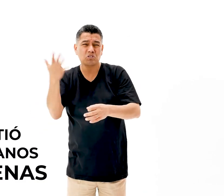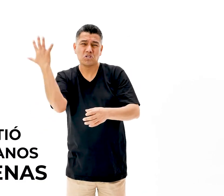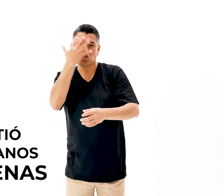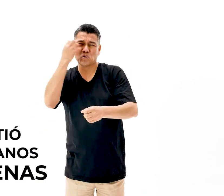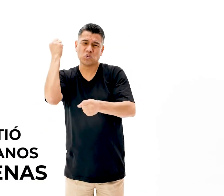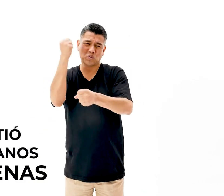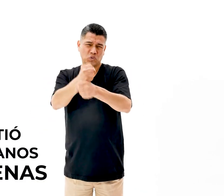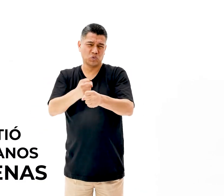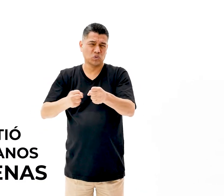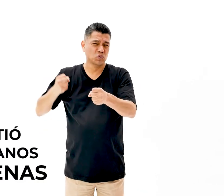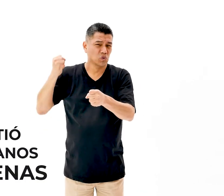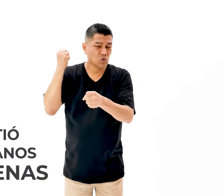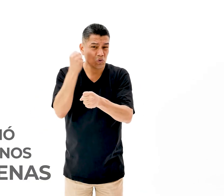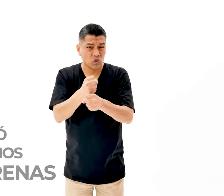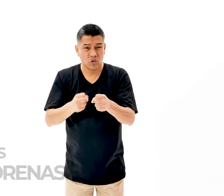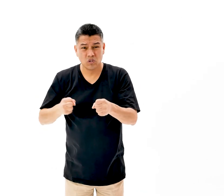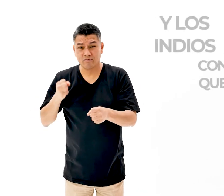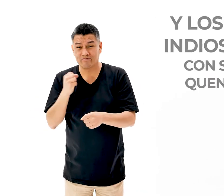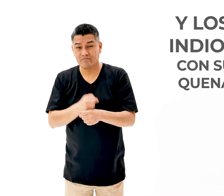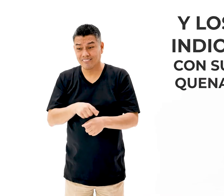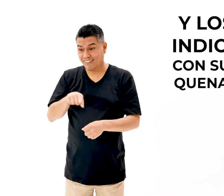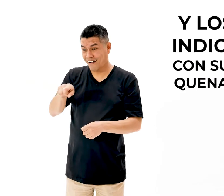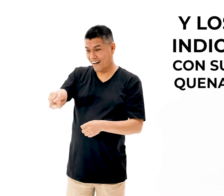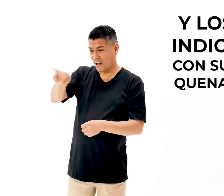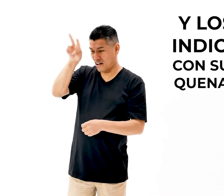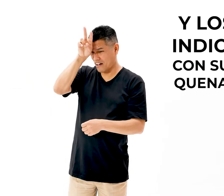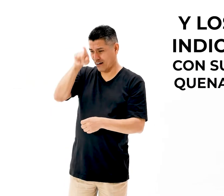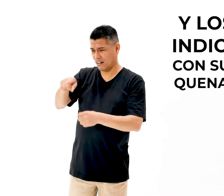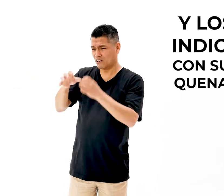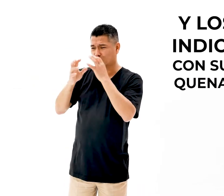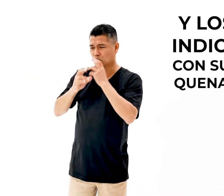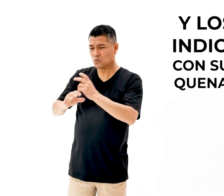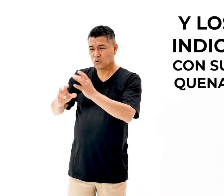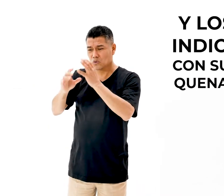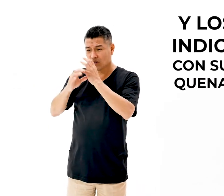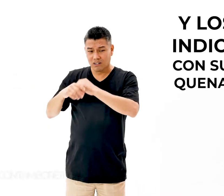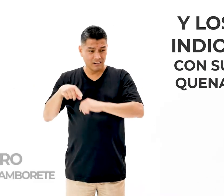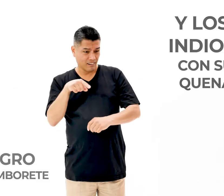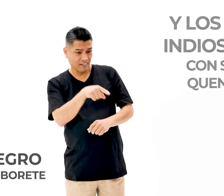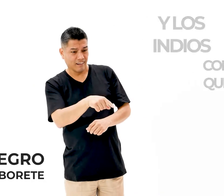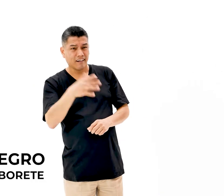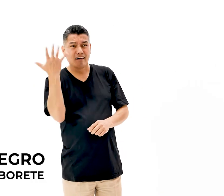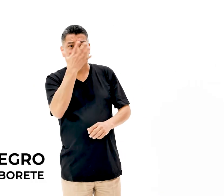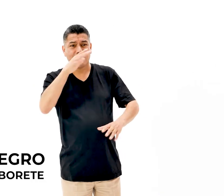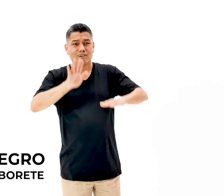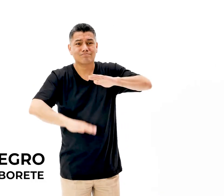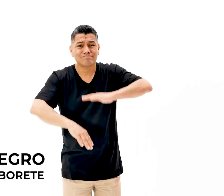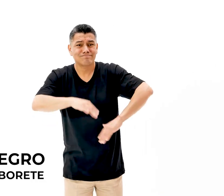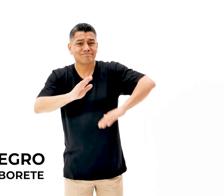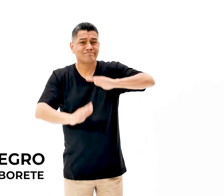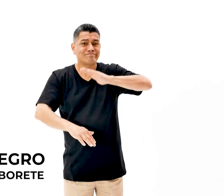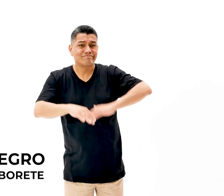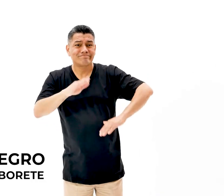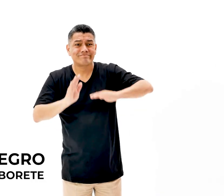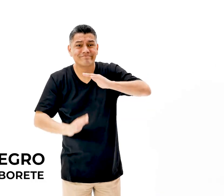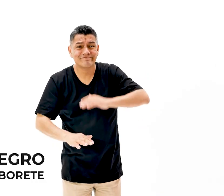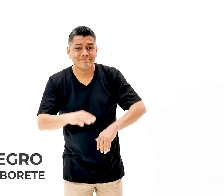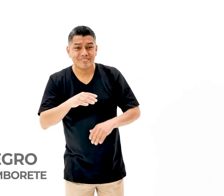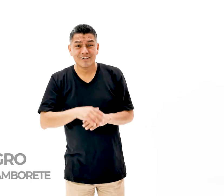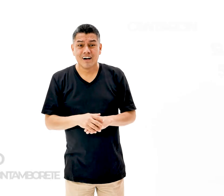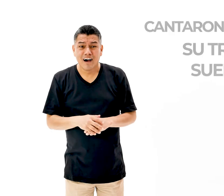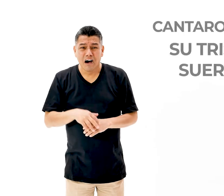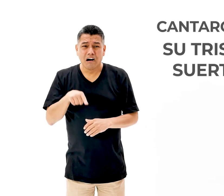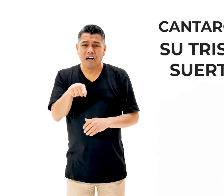manos morenas. Y los indios con sus quenas, y el negro con tamborete,